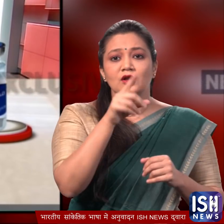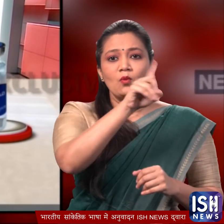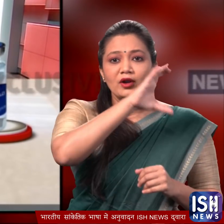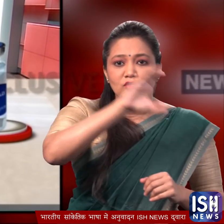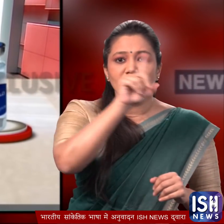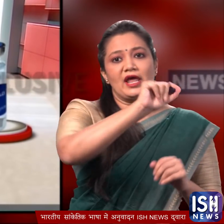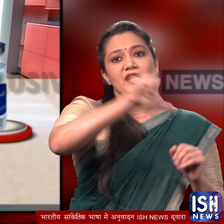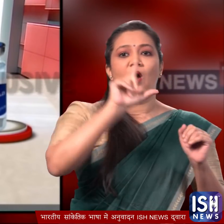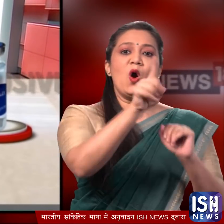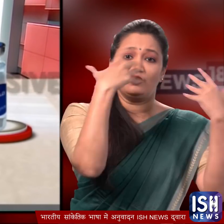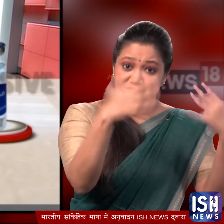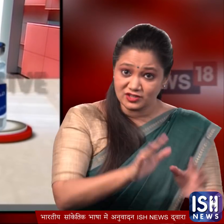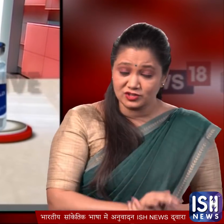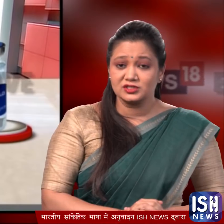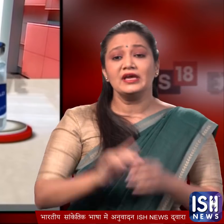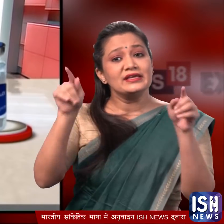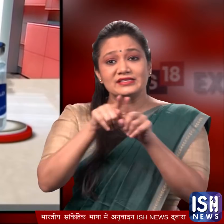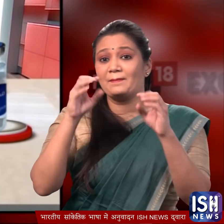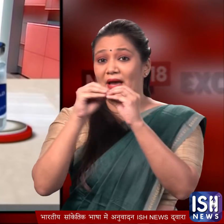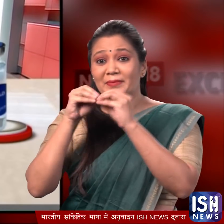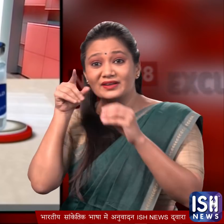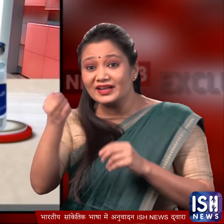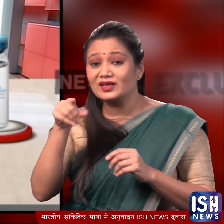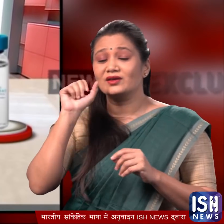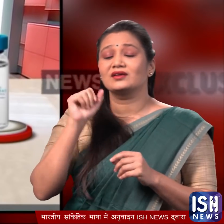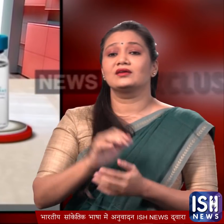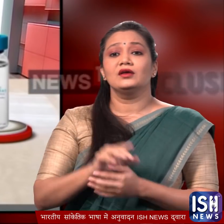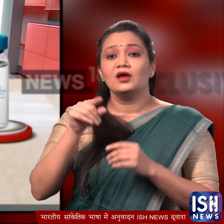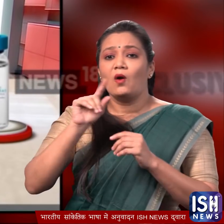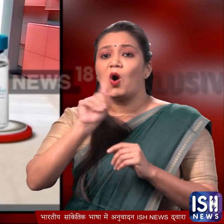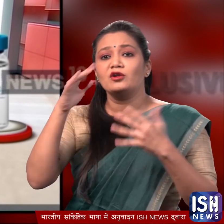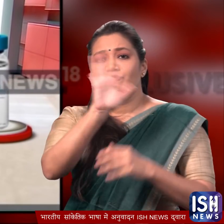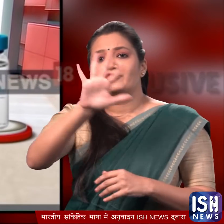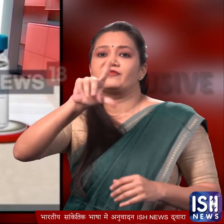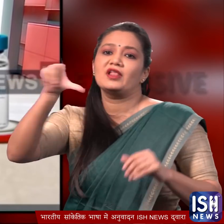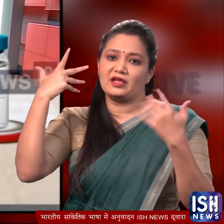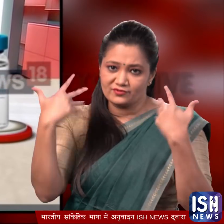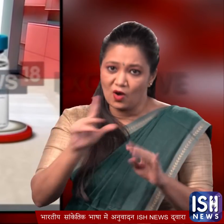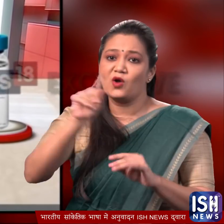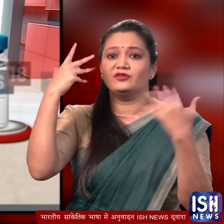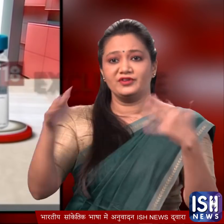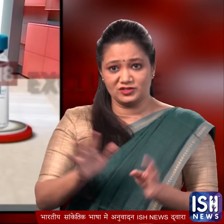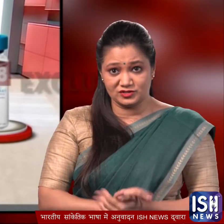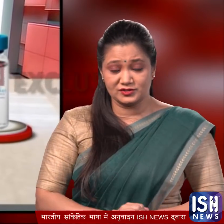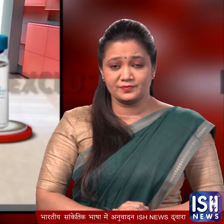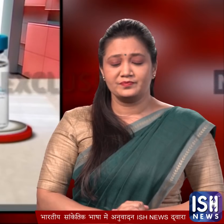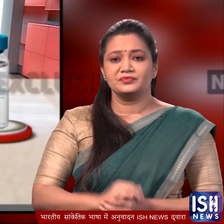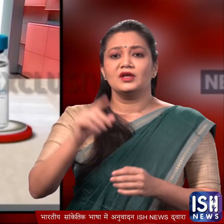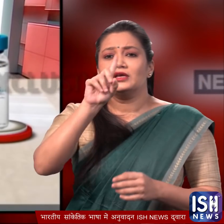की एक करोड़ दस लाग डोज का ओडर दिया है इसी तरह सरकार ने भारत बायोचेक की कोवैक्सीन के 55 लाग डोज मुगाए हैं जिनमें